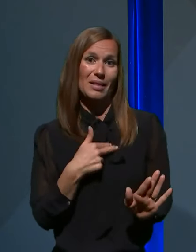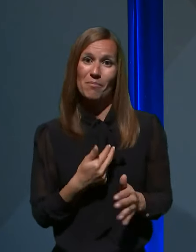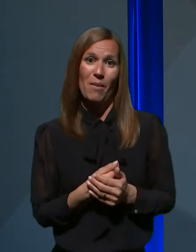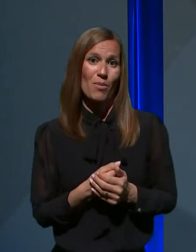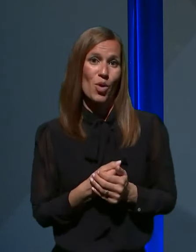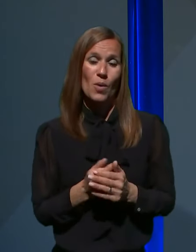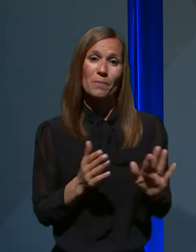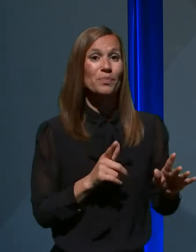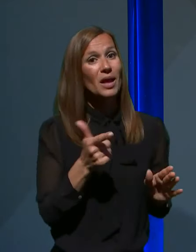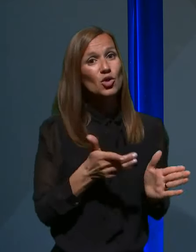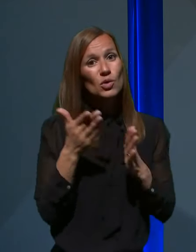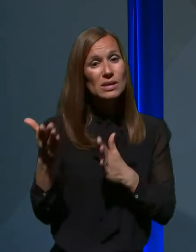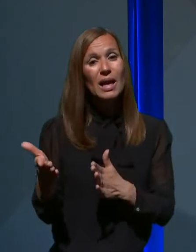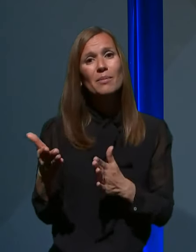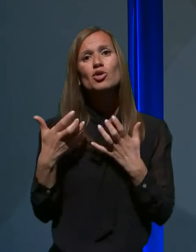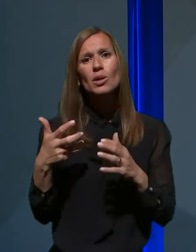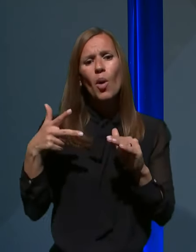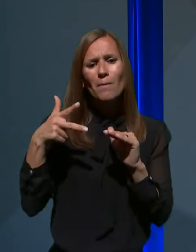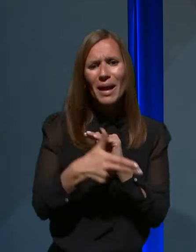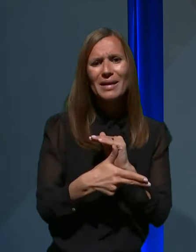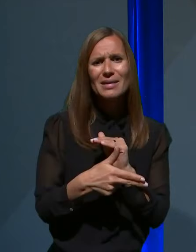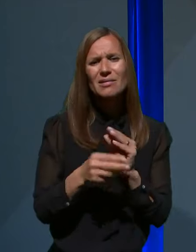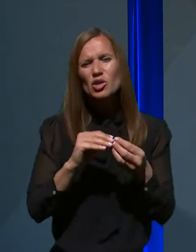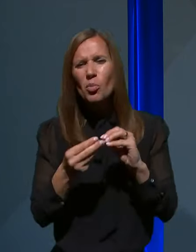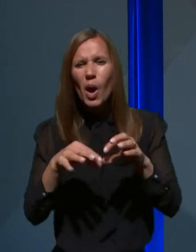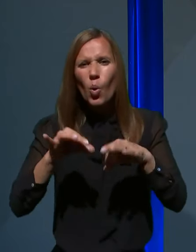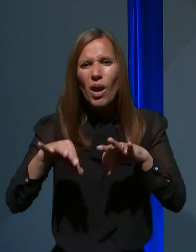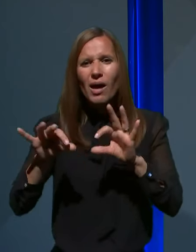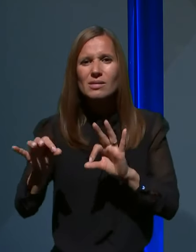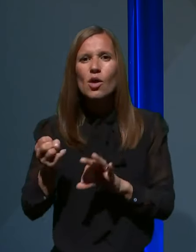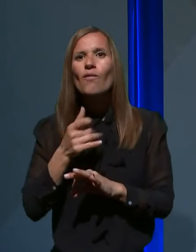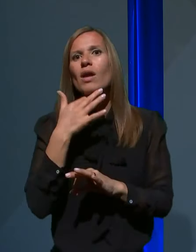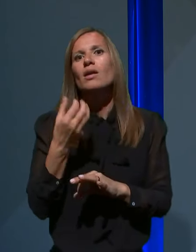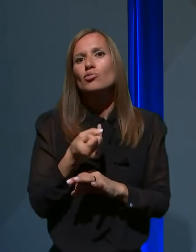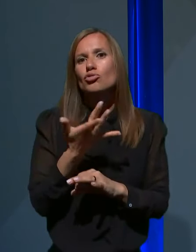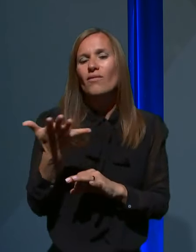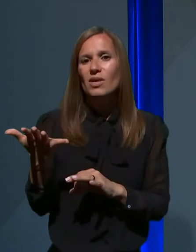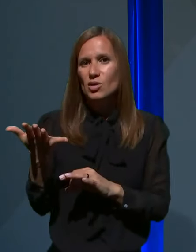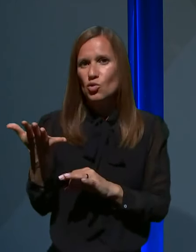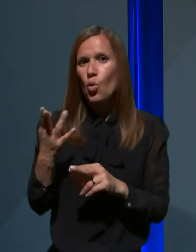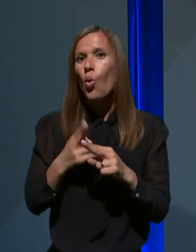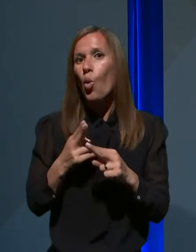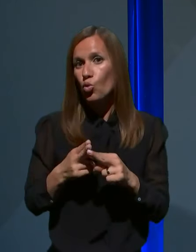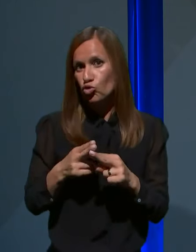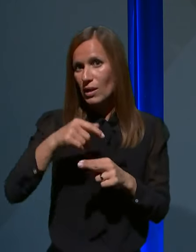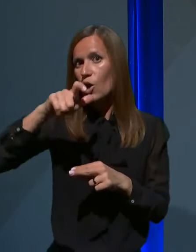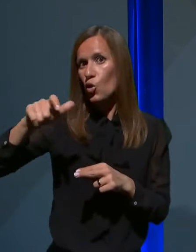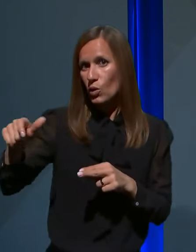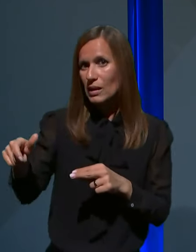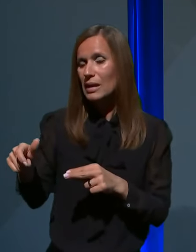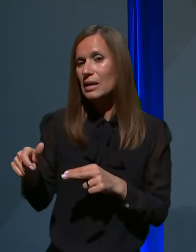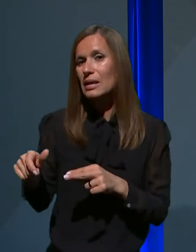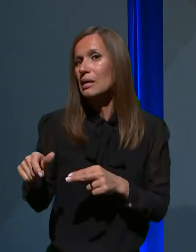bi radi prekinili špekulacije o velikem številu okuženih, ki naj ne bi imeli